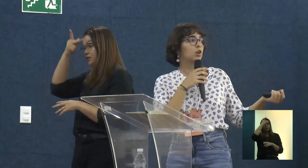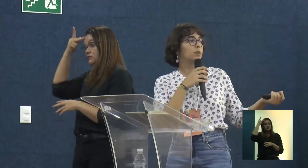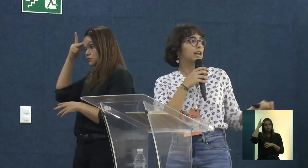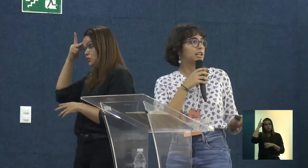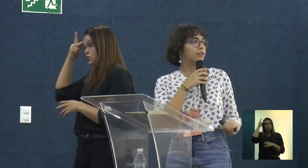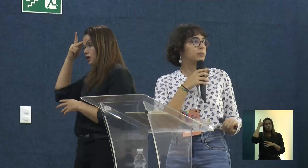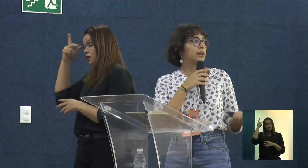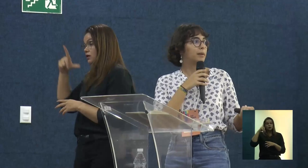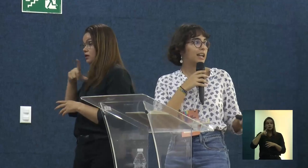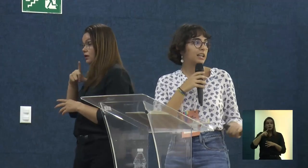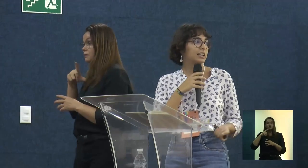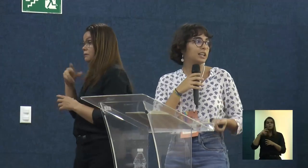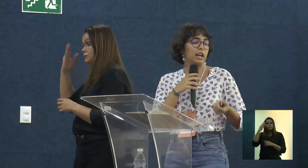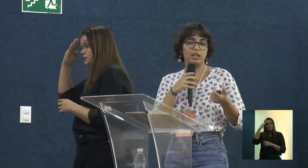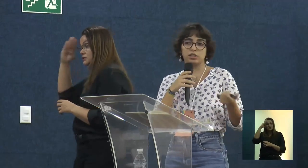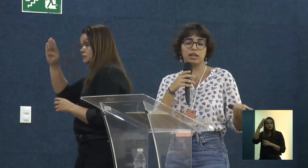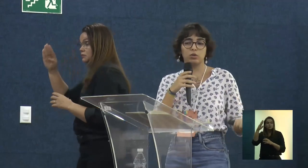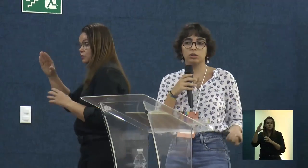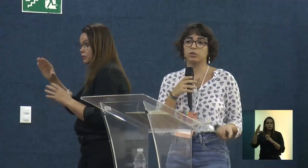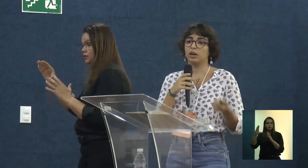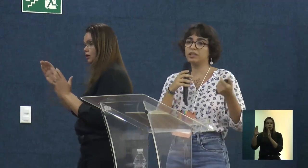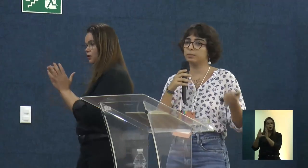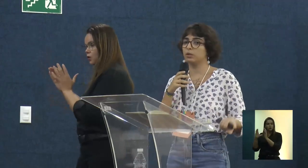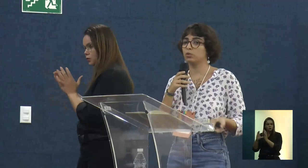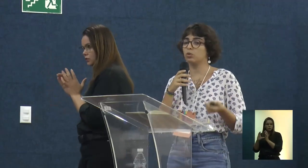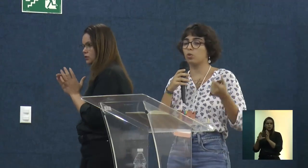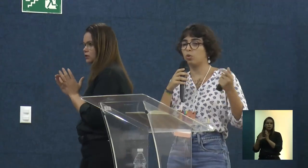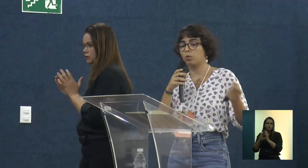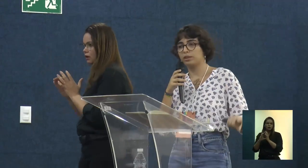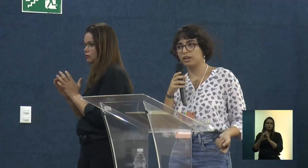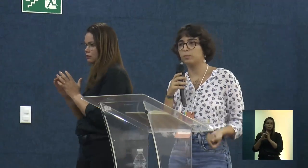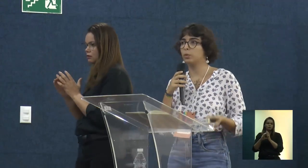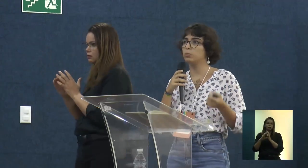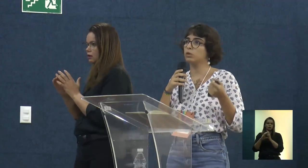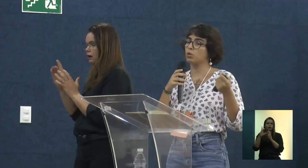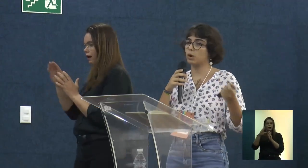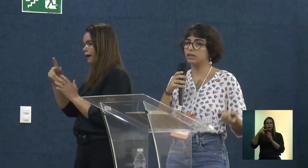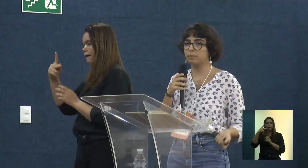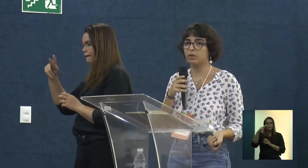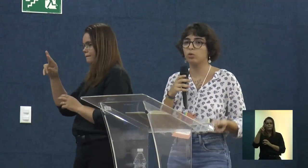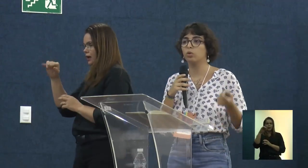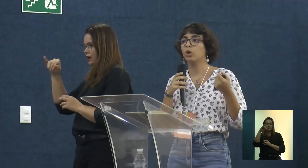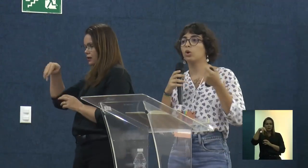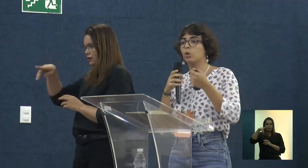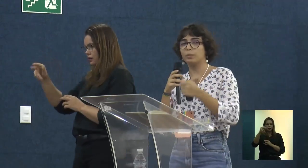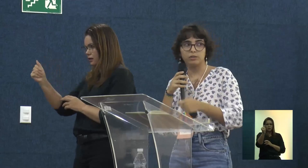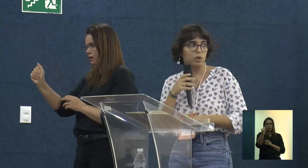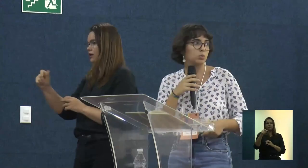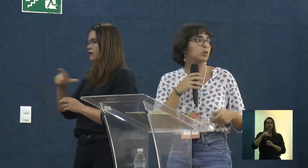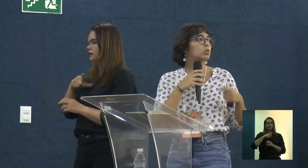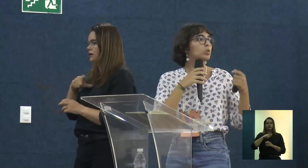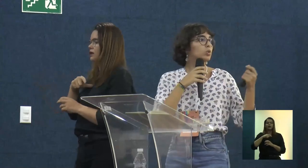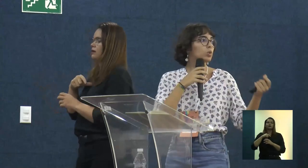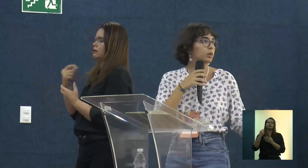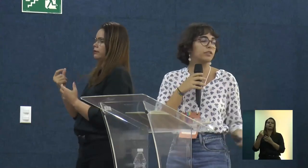Especificamente na comunidade da Fibra da Prainha, a gente está em contato com a SPU, com o Ministério Público, com a DPU, com o pessoal do MOTU, com o